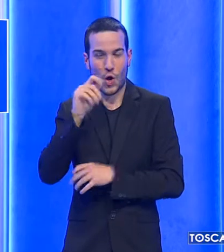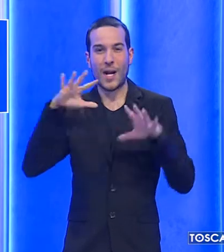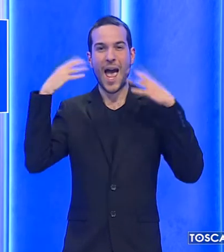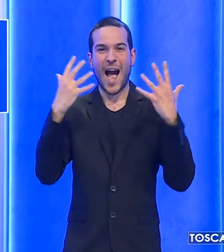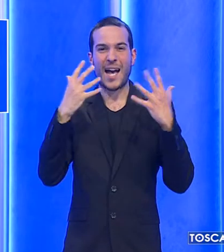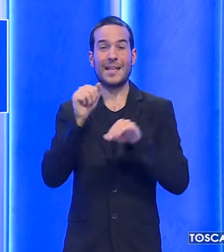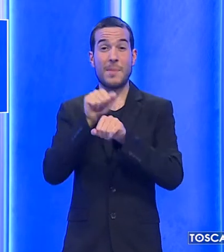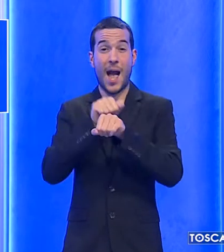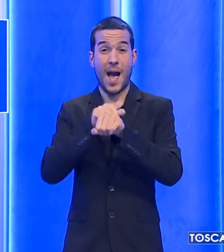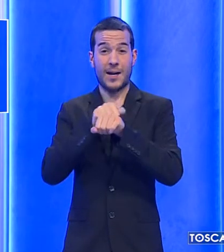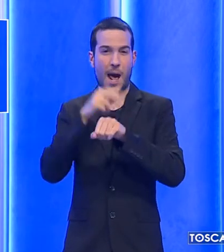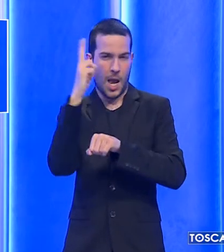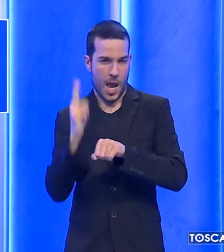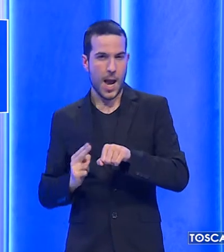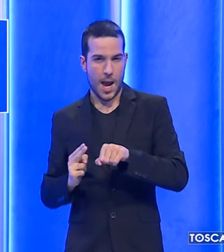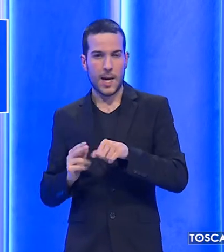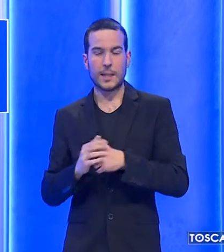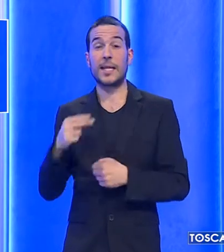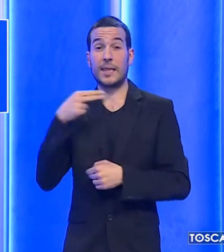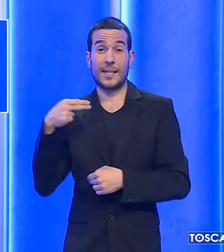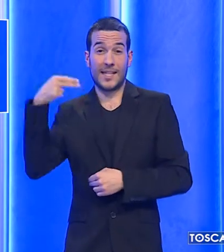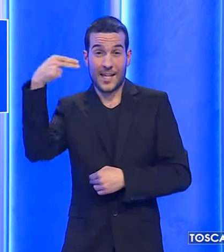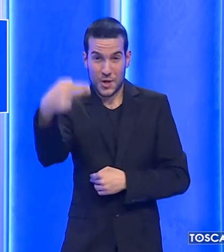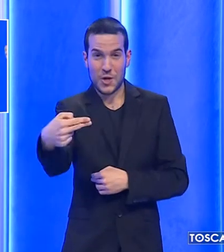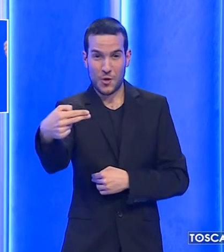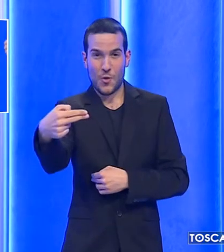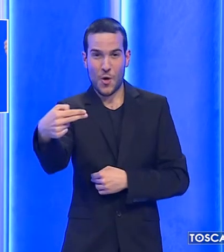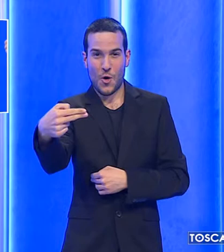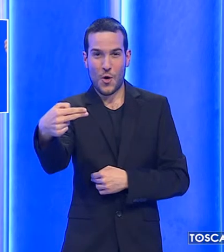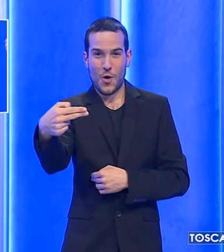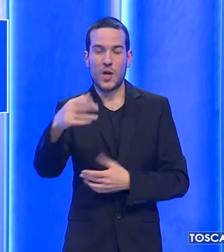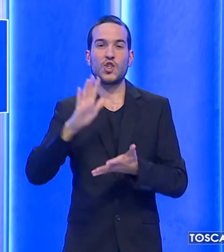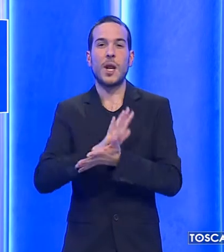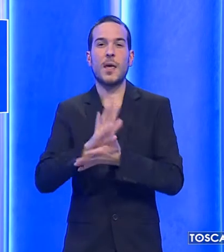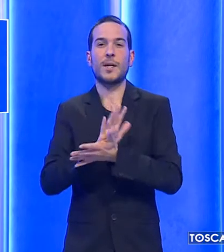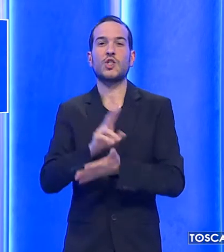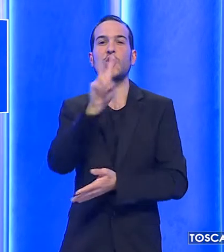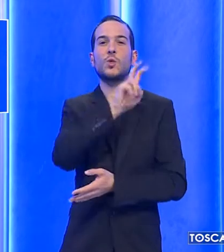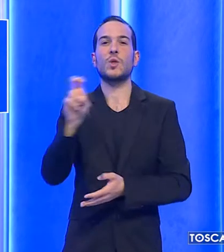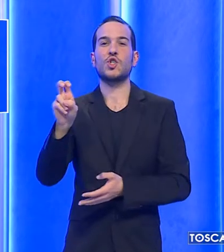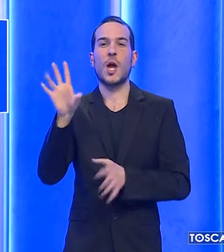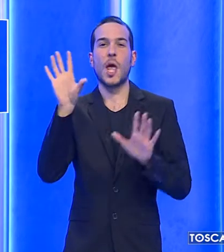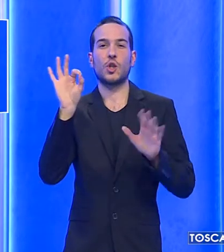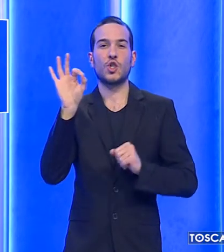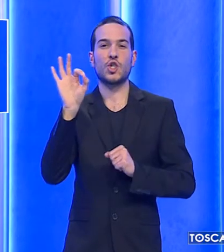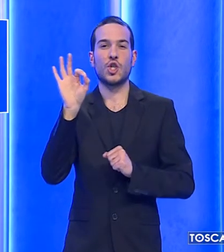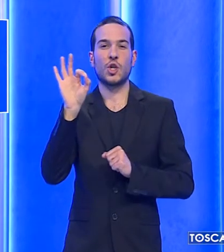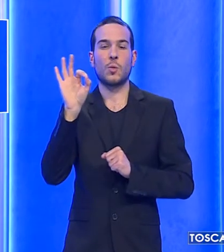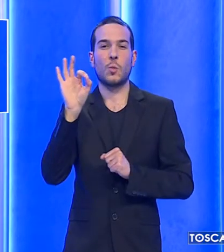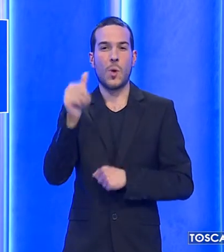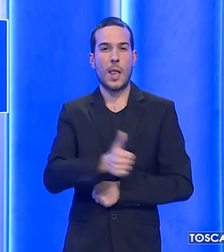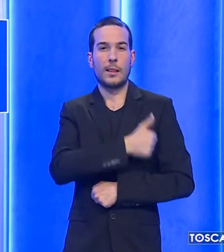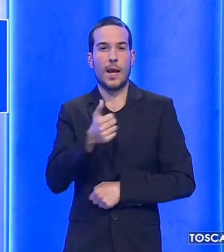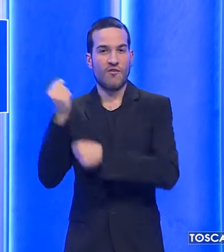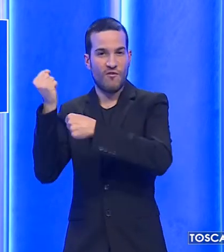Il titolo sarà conferito all'artista in occasione delle celebrazioni per i 250 anni della